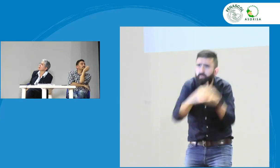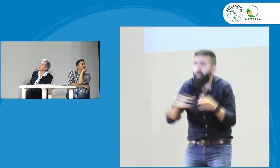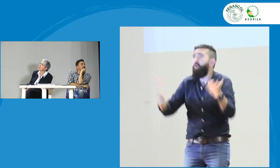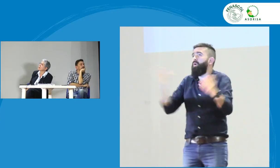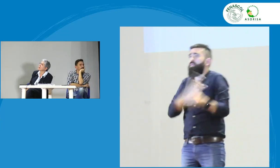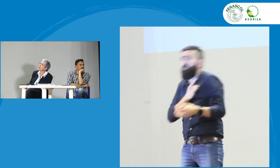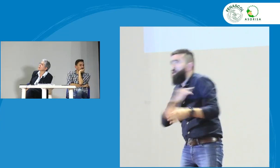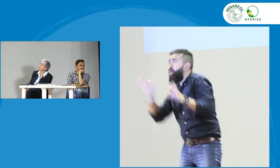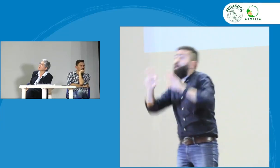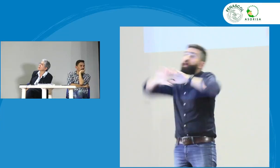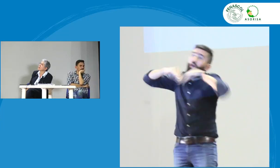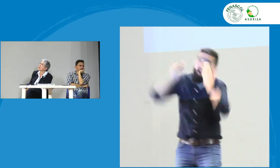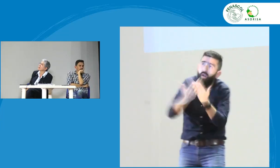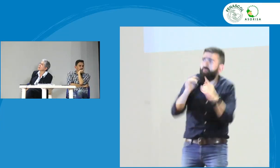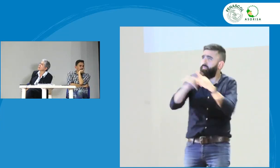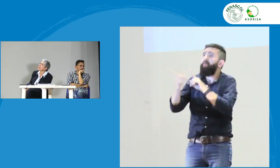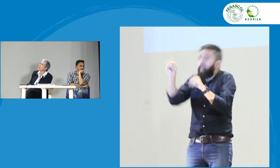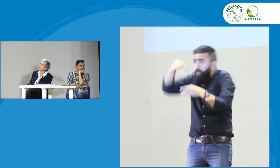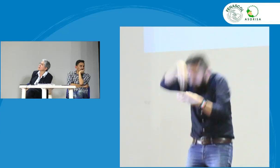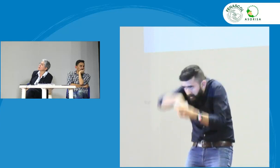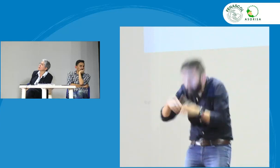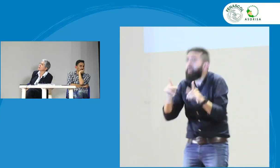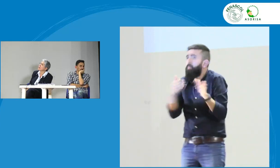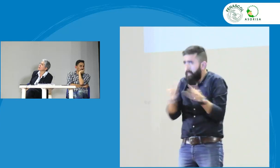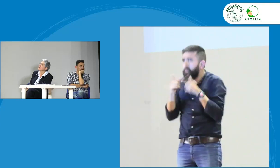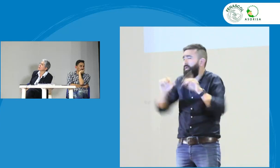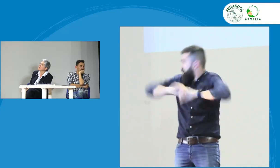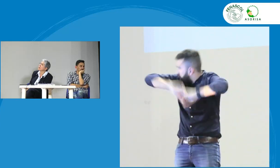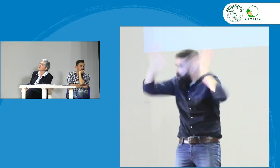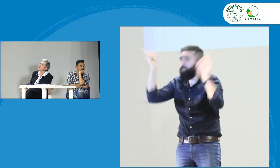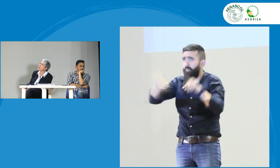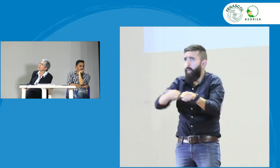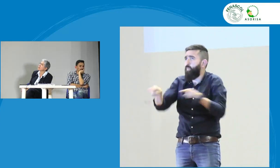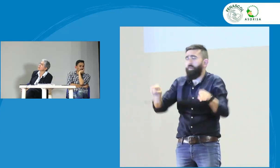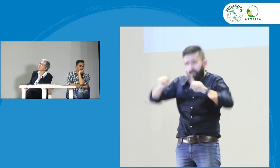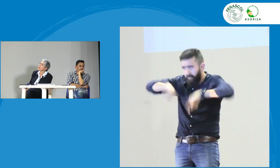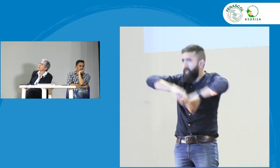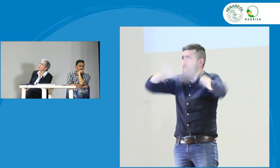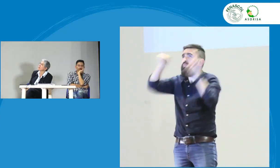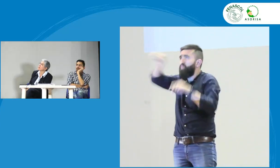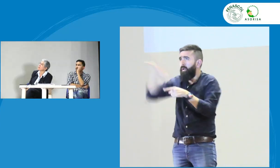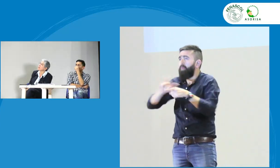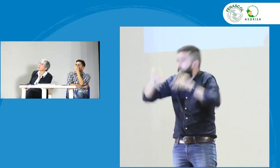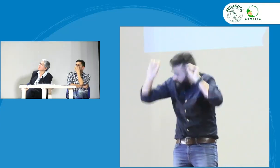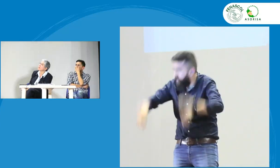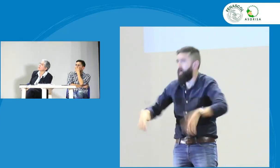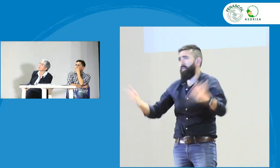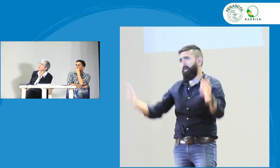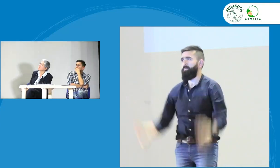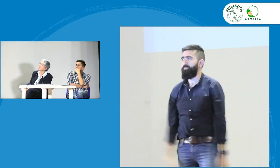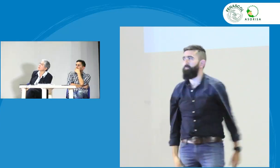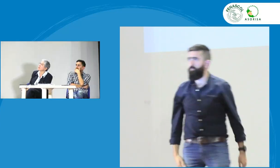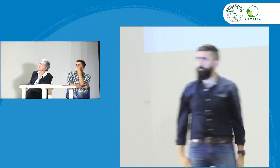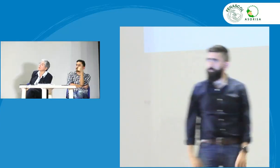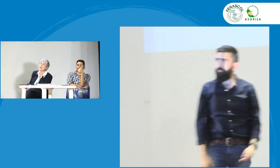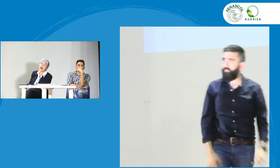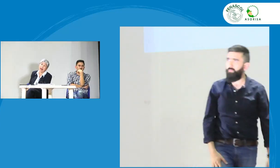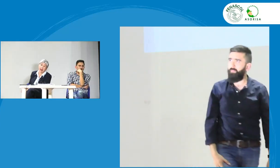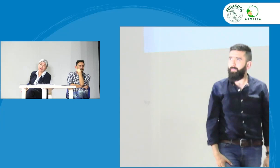depender del consejo de planeación lingüística no cada colegio cada universidad cada espacio lo pueden hacer claro que lo pueden hacer ustedes como